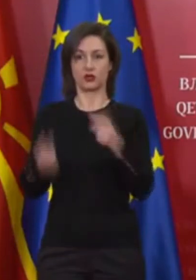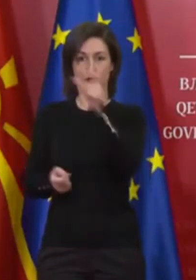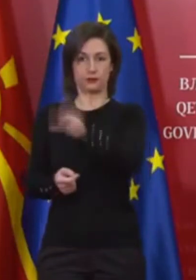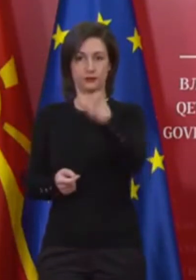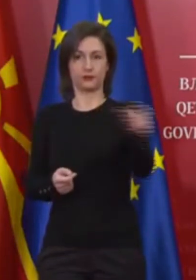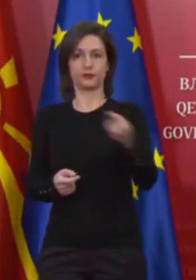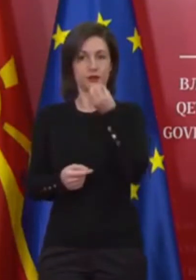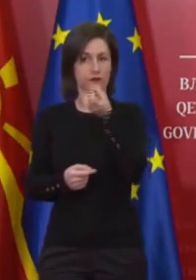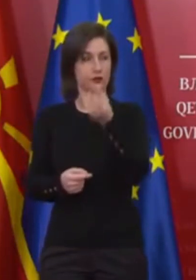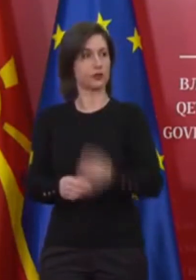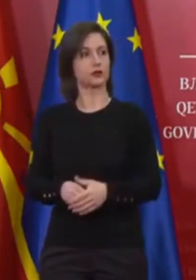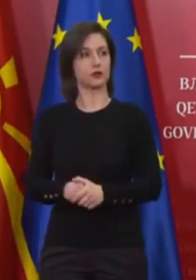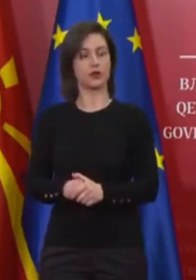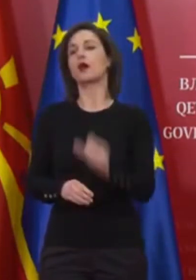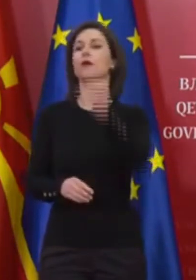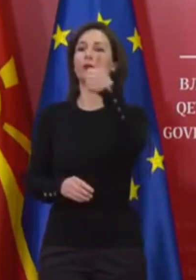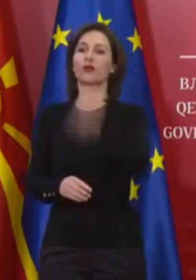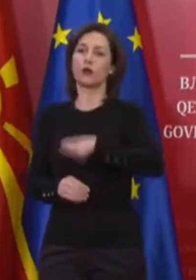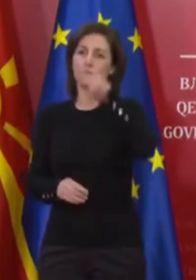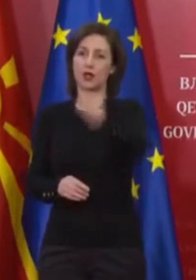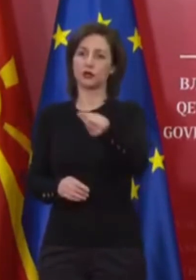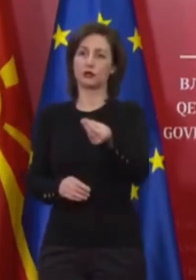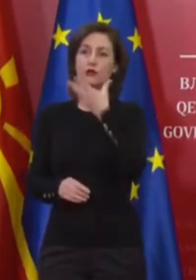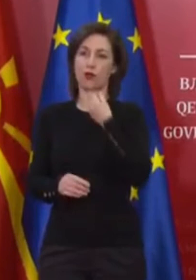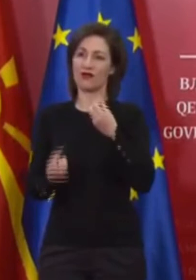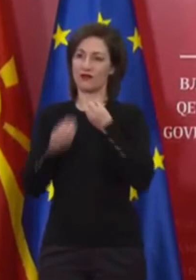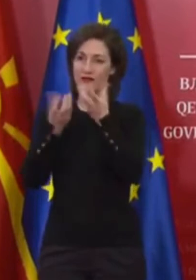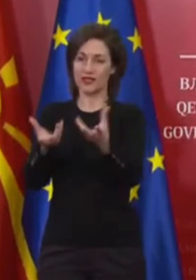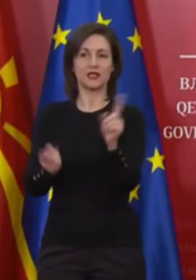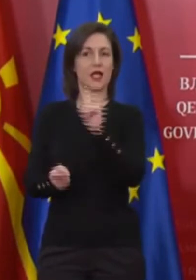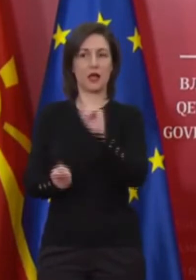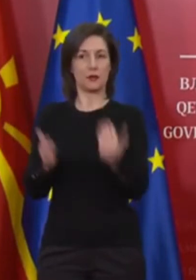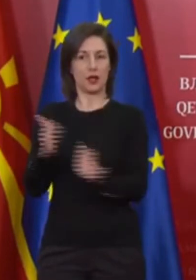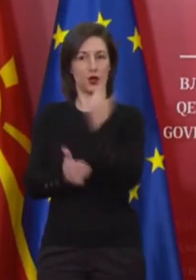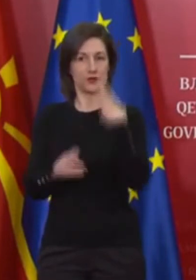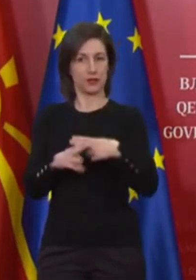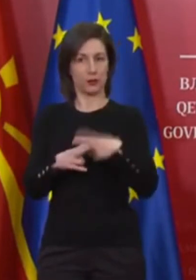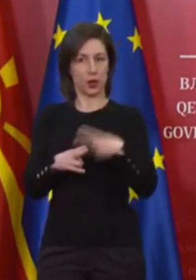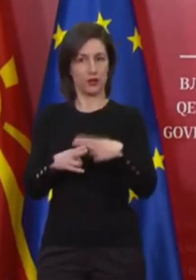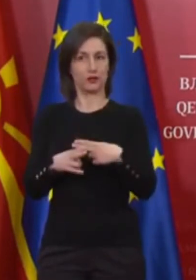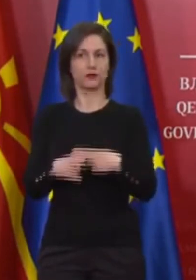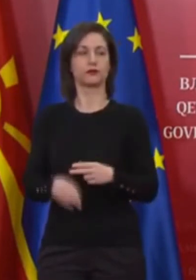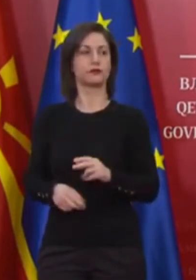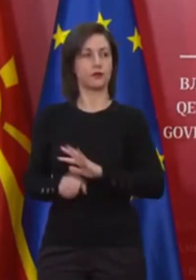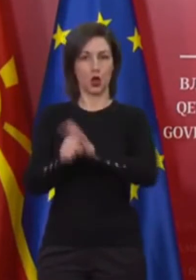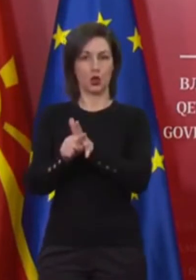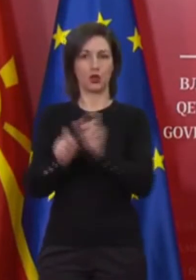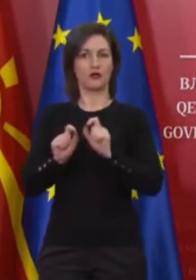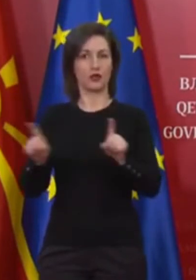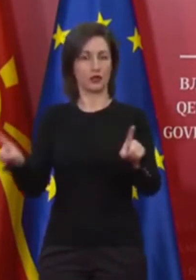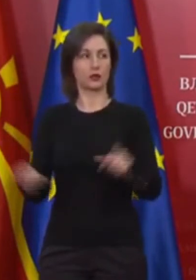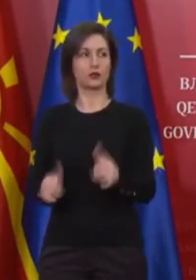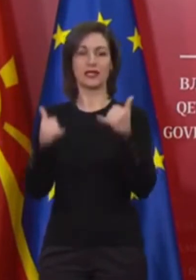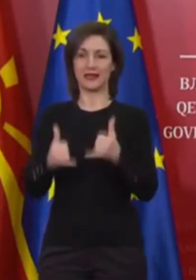Прво да кажам дека нема ново диагностицирани случаи во изминатиот период. Денеска ја испишана